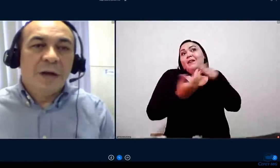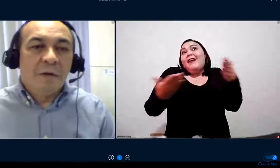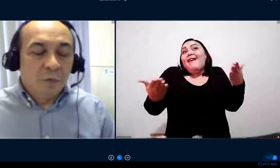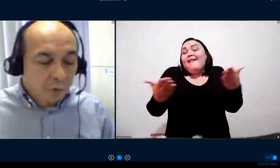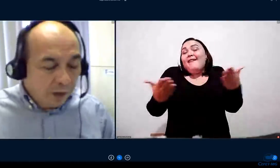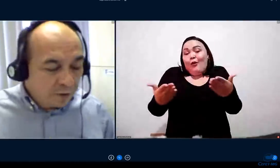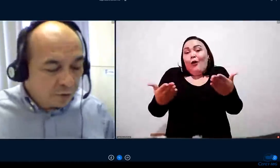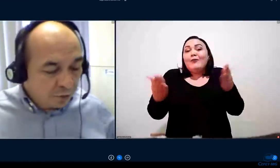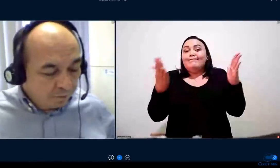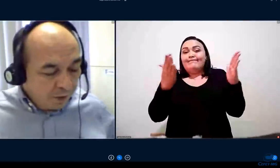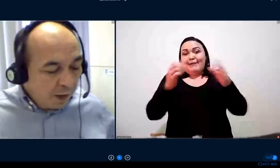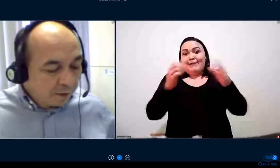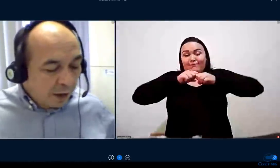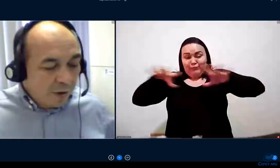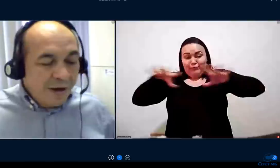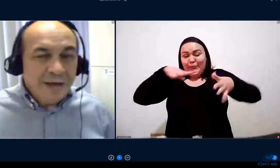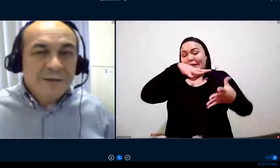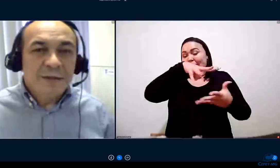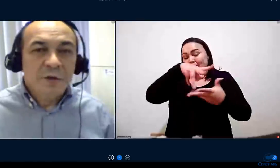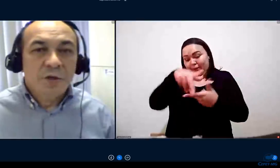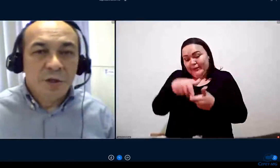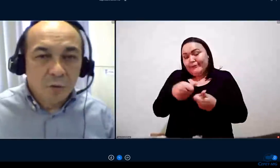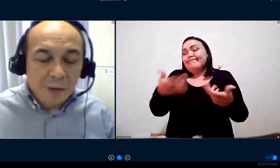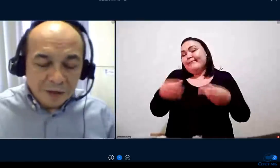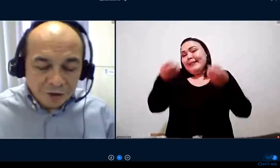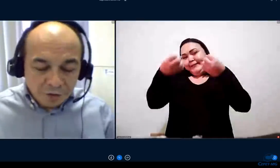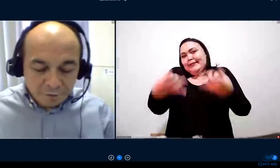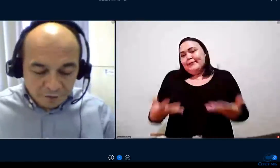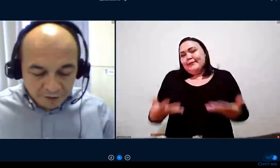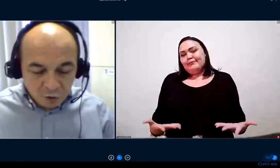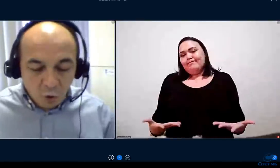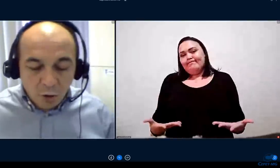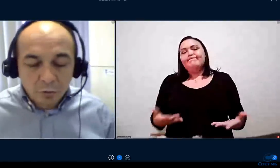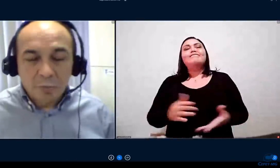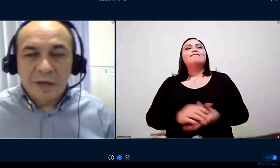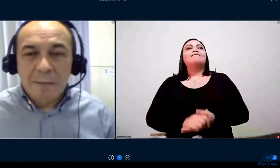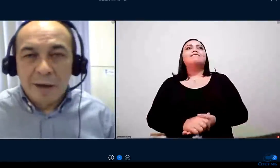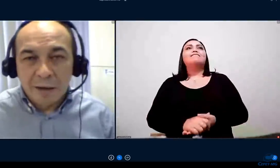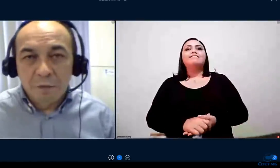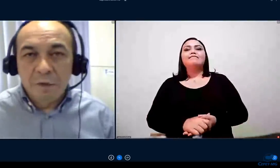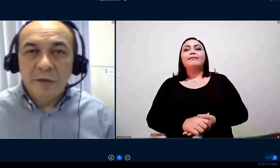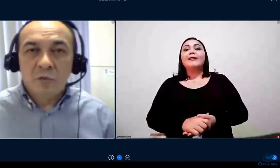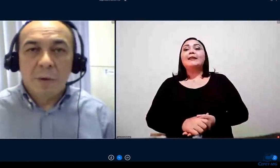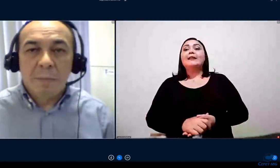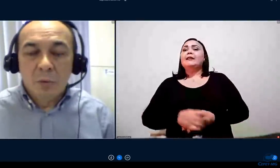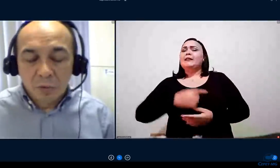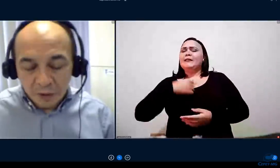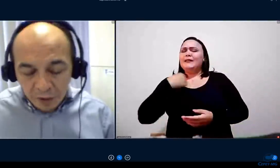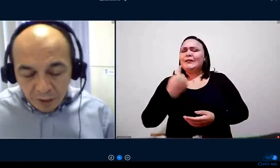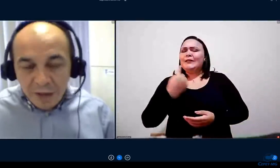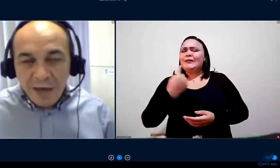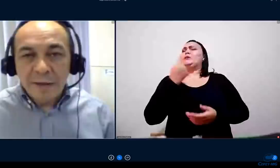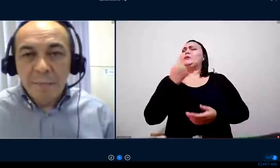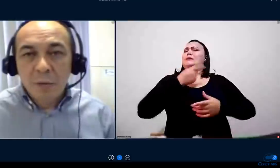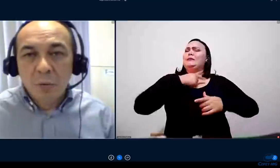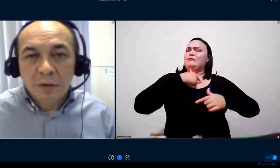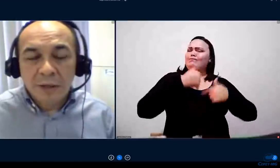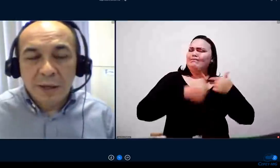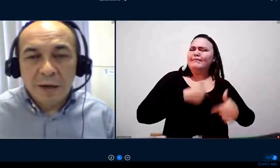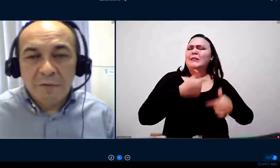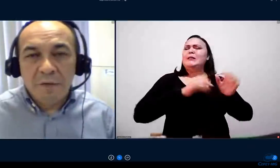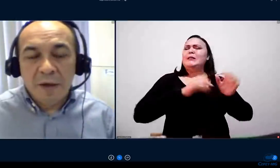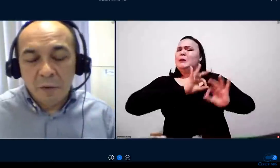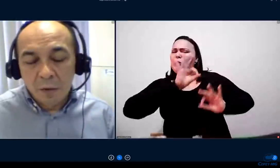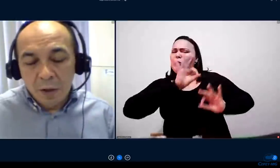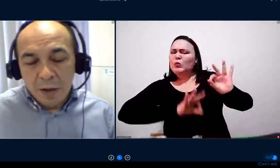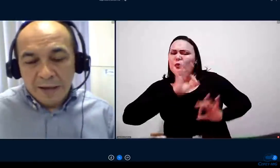justificável do que isso. Então, nesse sentido, a gente fez todo um trabalho, fez uma minuta, e essa minuta,